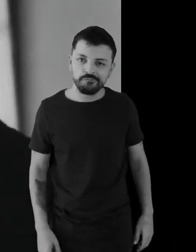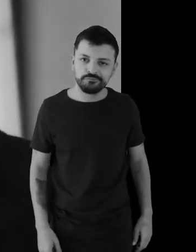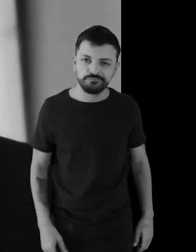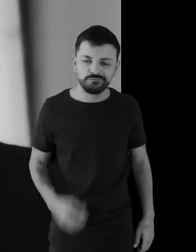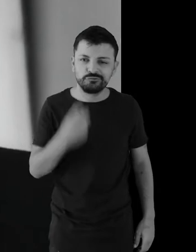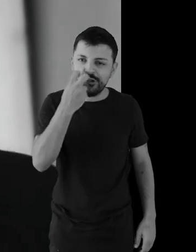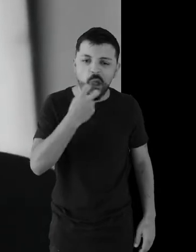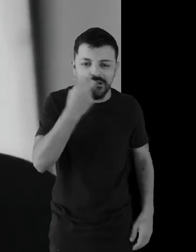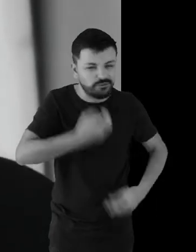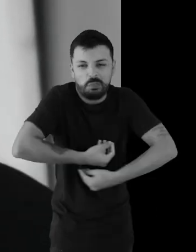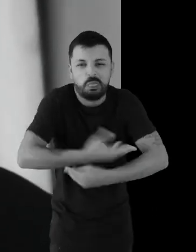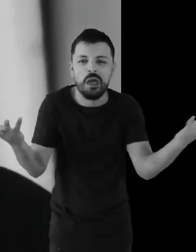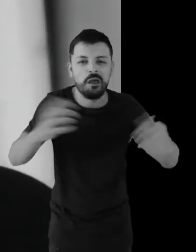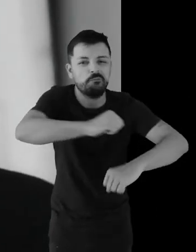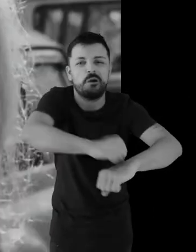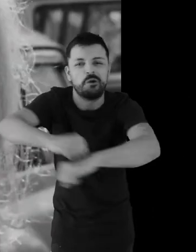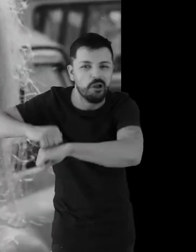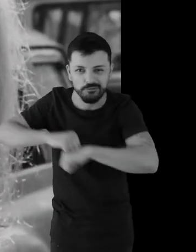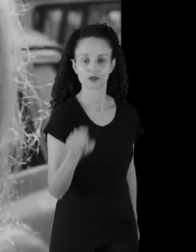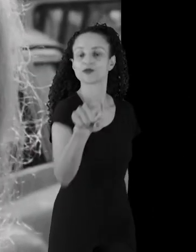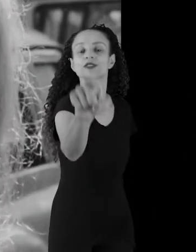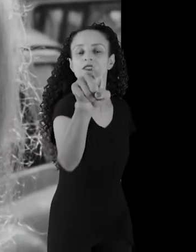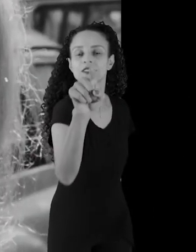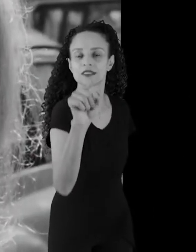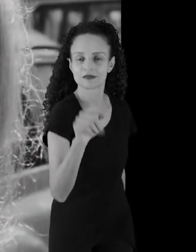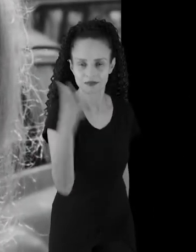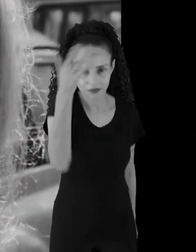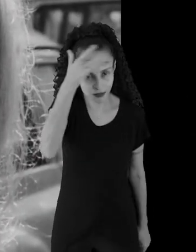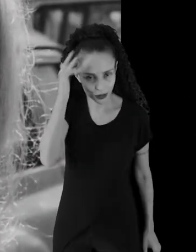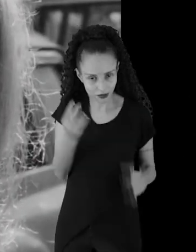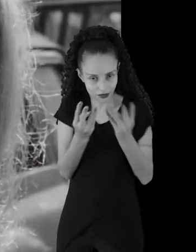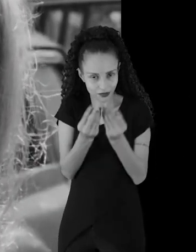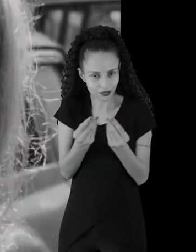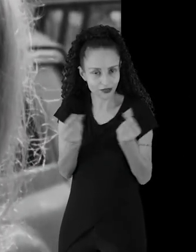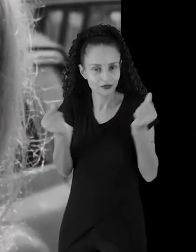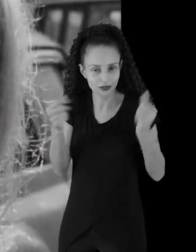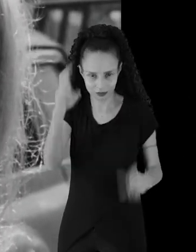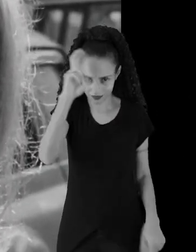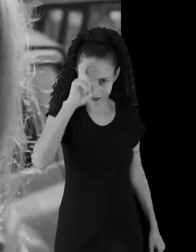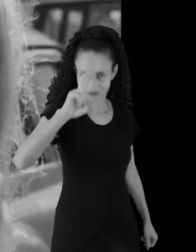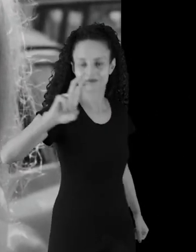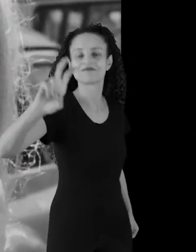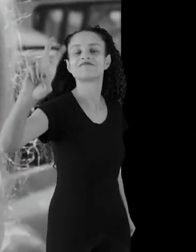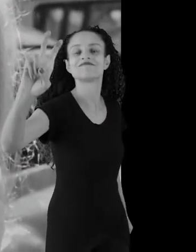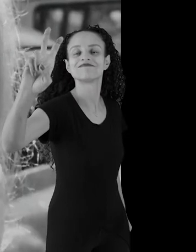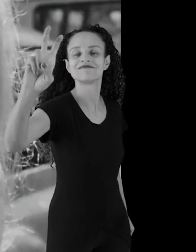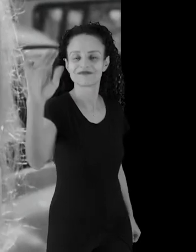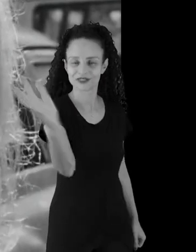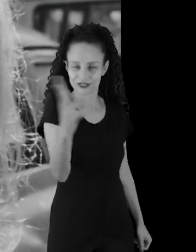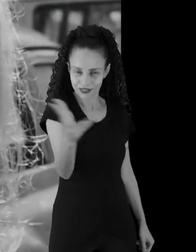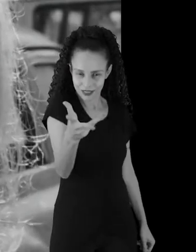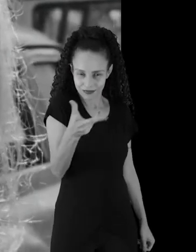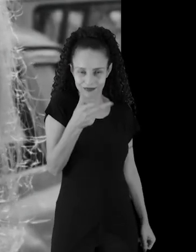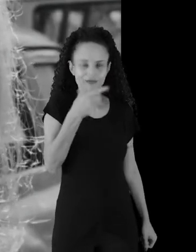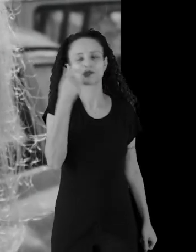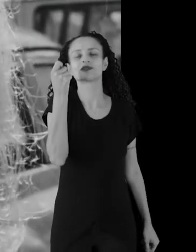distribuir chiclete pros pobres. Você, uma pessoa sensível, inteligente e charmosa,